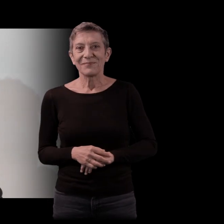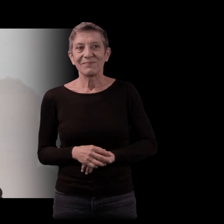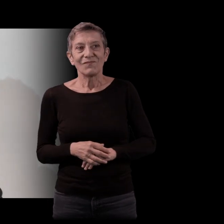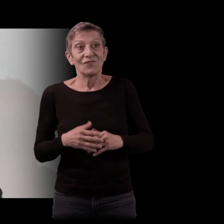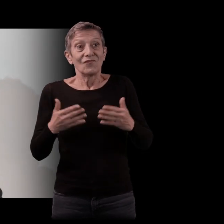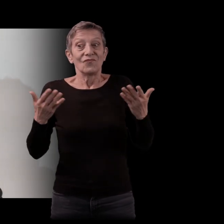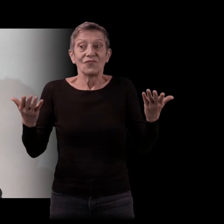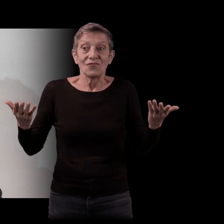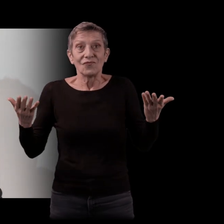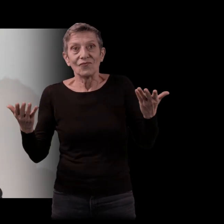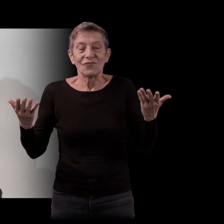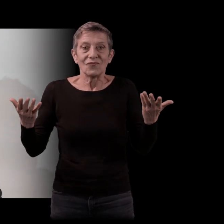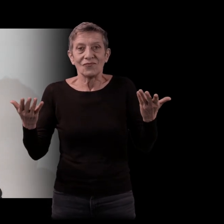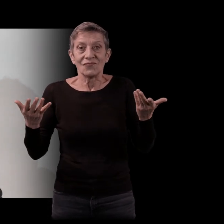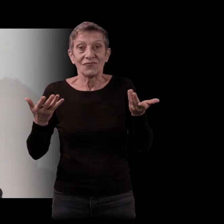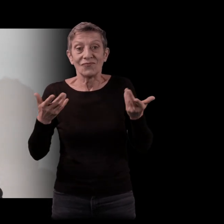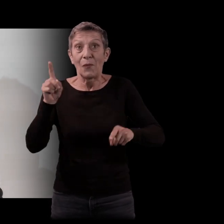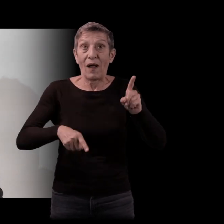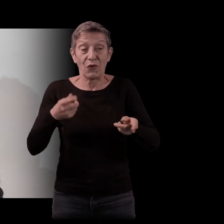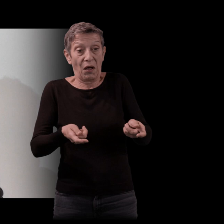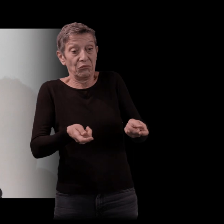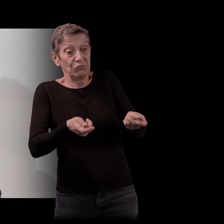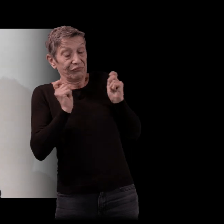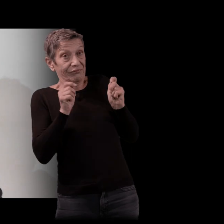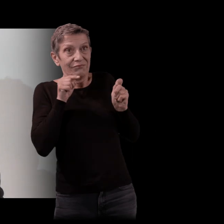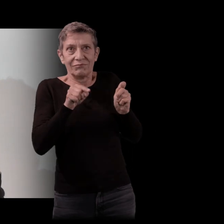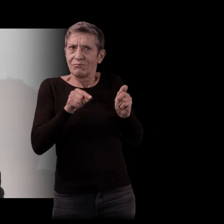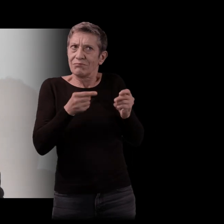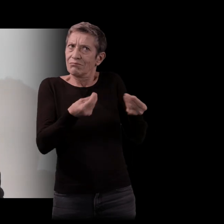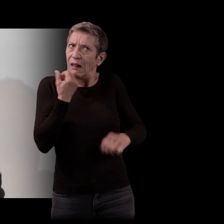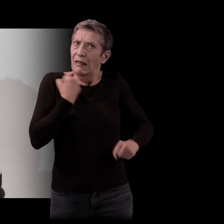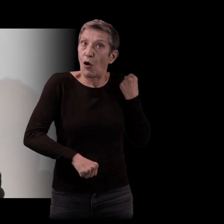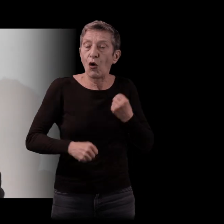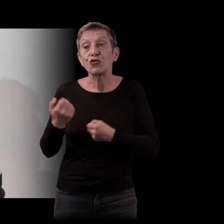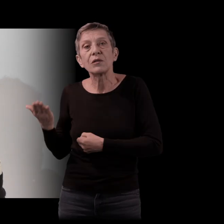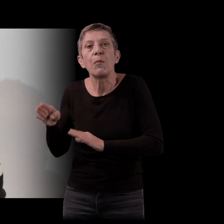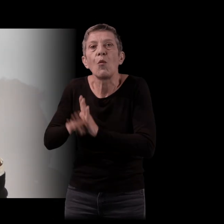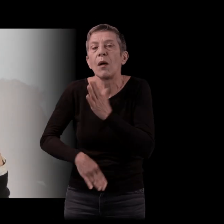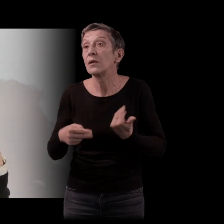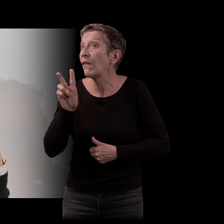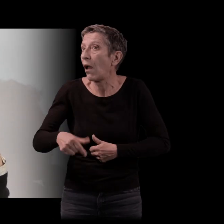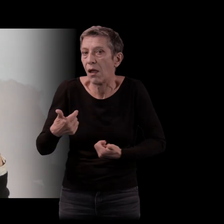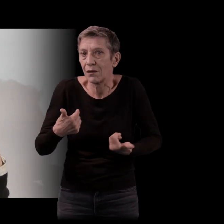Il y des étiquettes qu'on me colle dessus et qui me dérangent plus que celles-là, parce que finalement, c'est un peu moi qui l voulu, qu'on